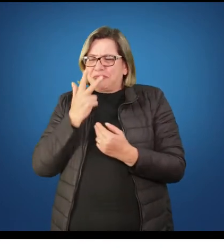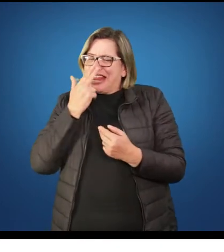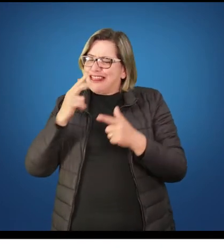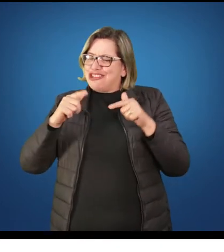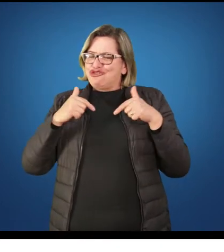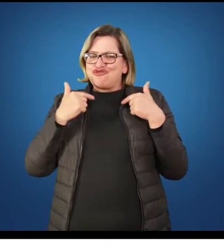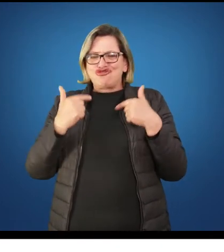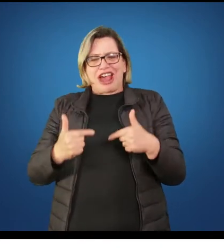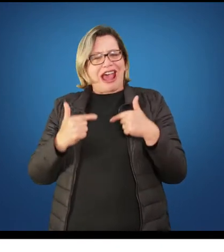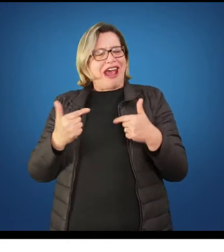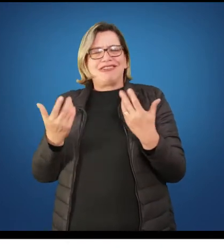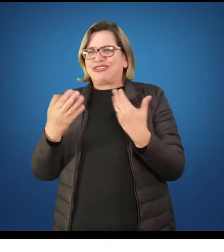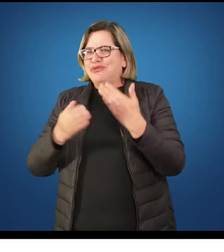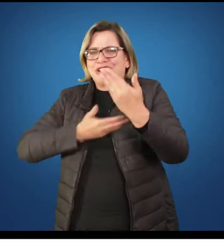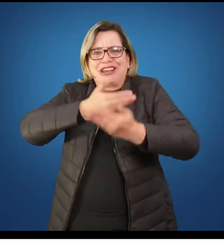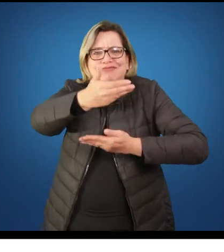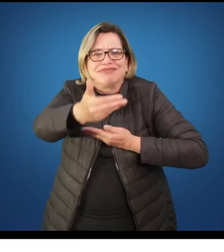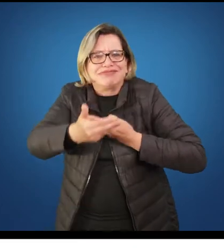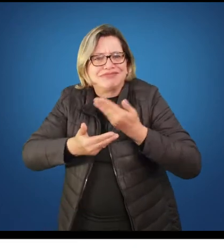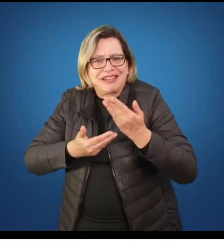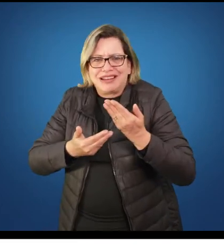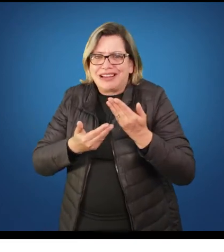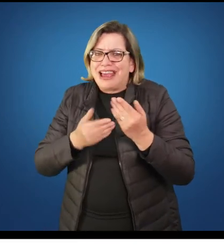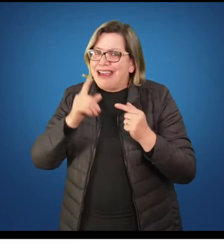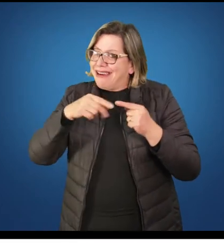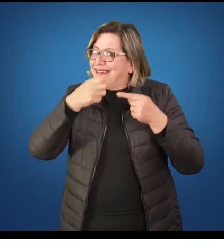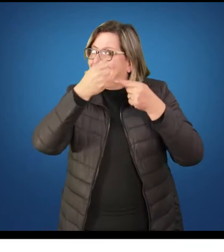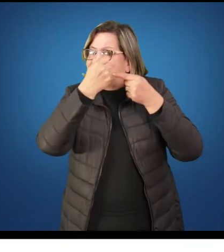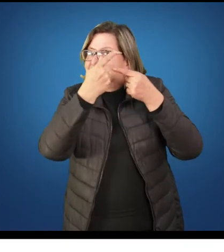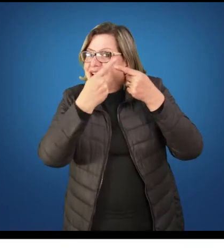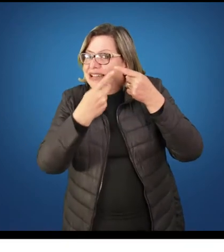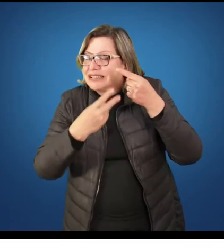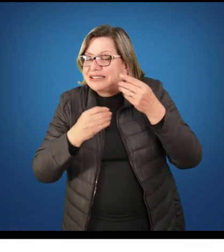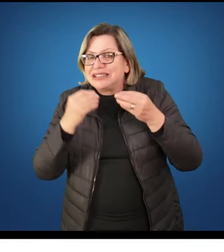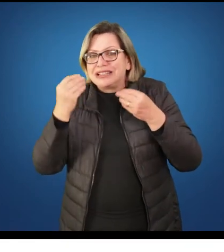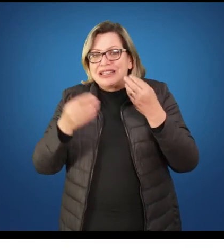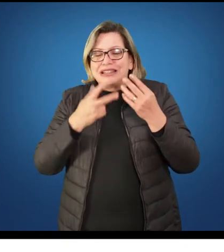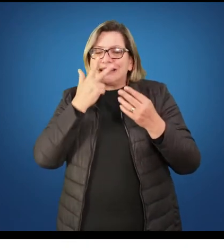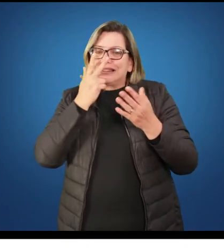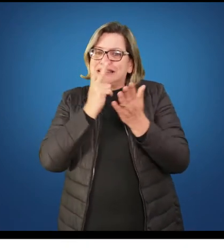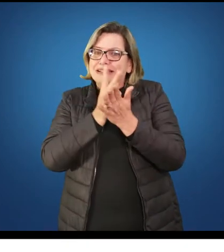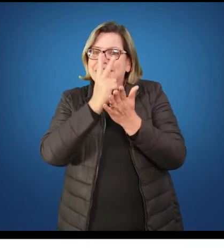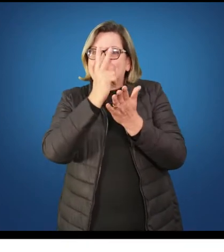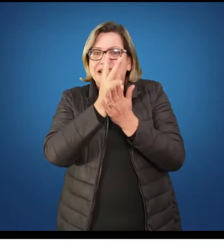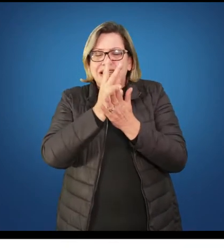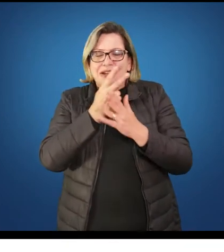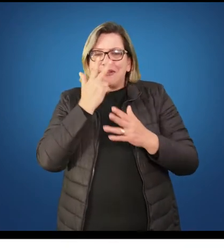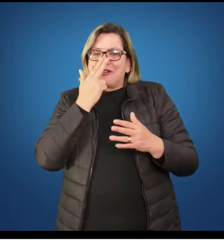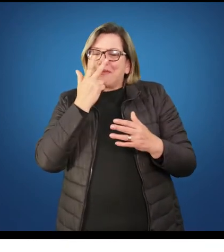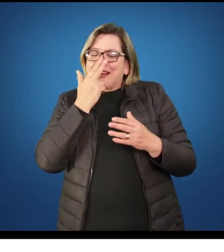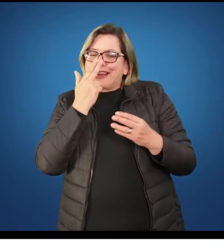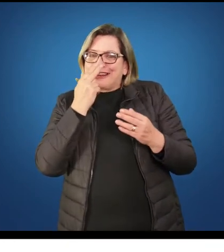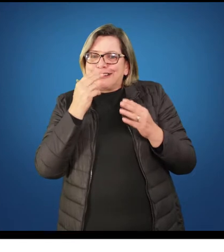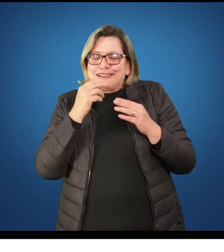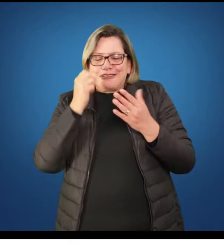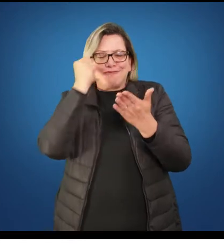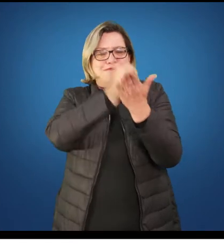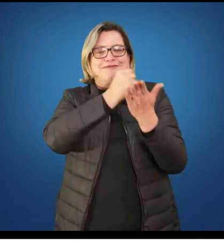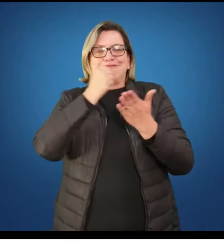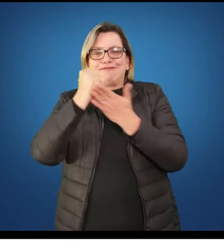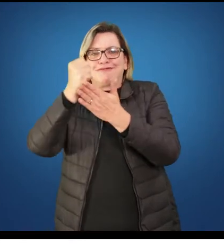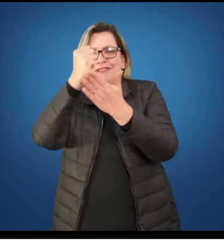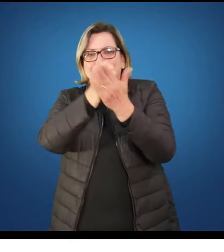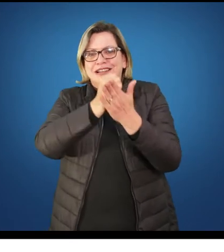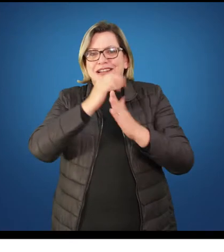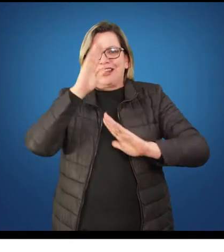perante a legislação como adolescente, mas nem todo mundo tem o mesmo tipo de adolescência. Logo, não tem a mesma forma